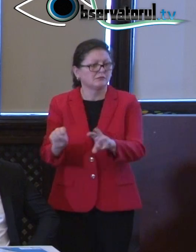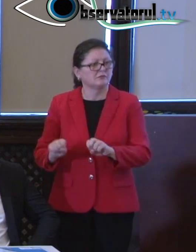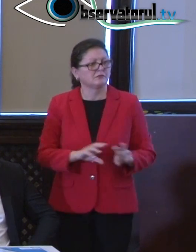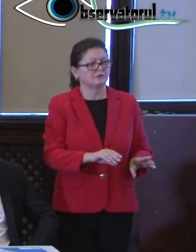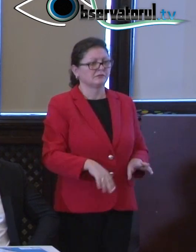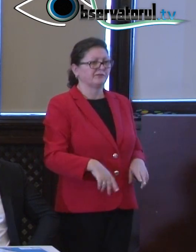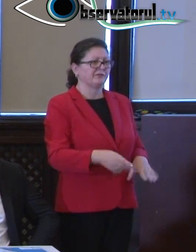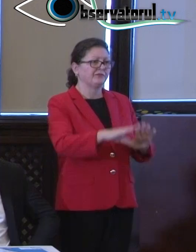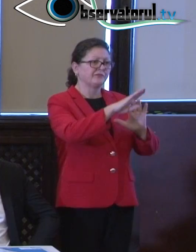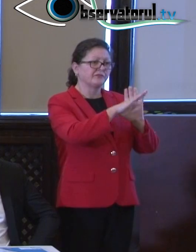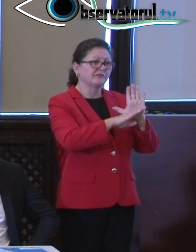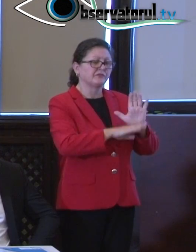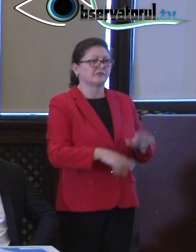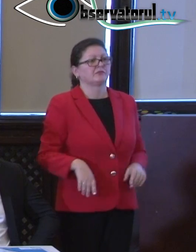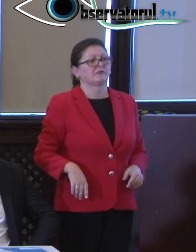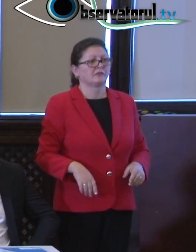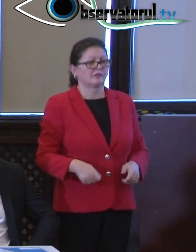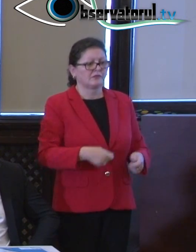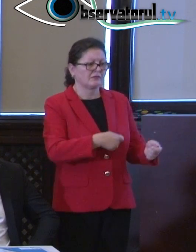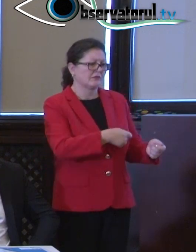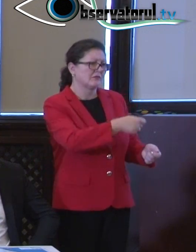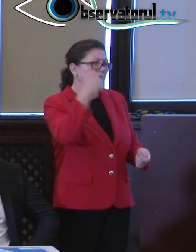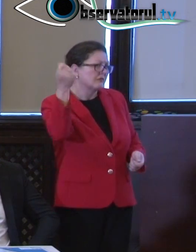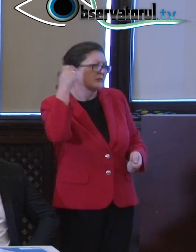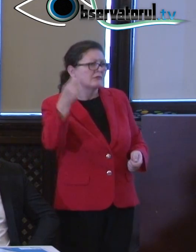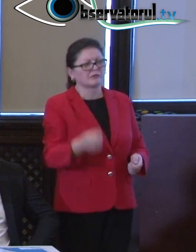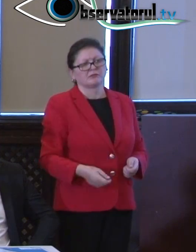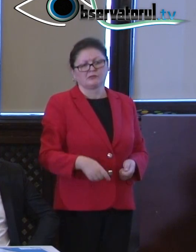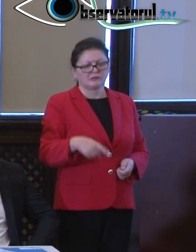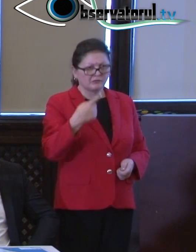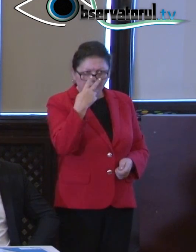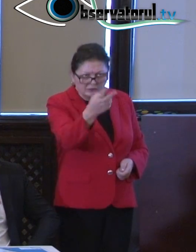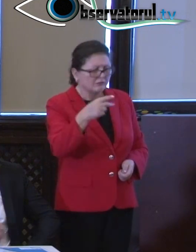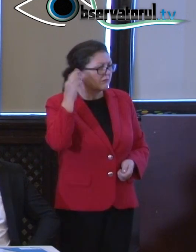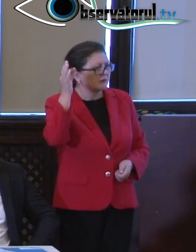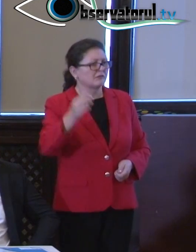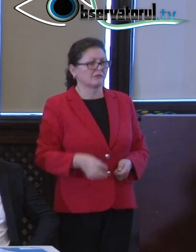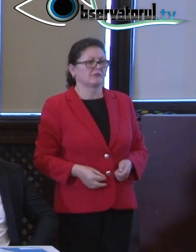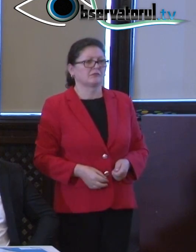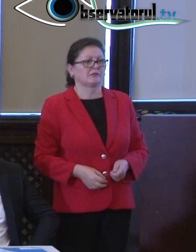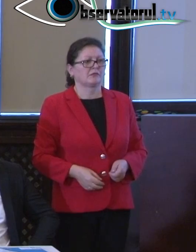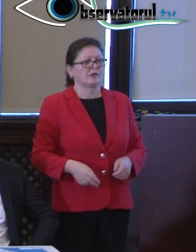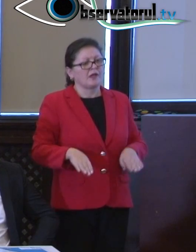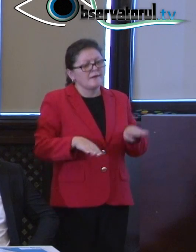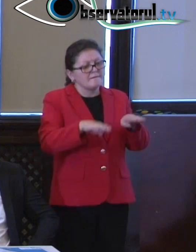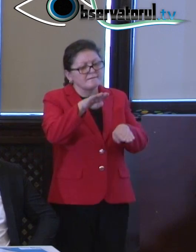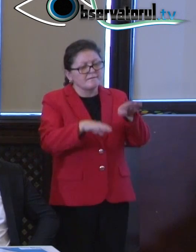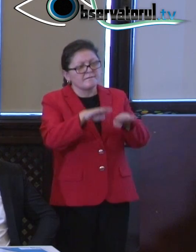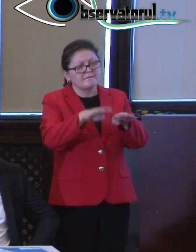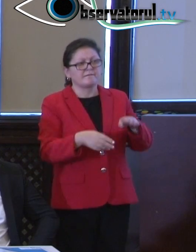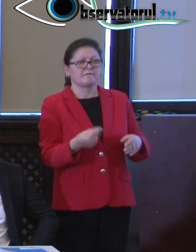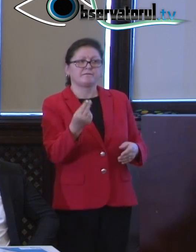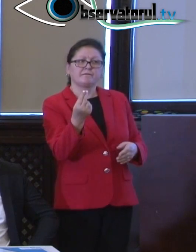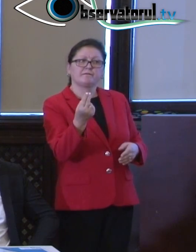vor fi luate, mediu de afaceri să fie informat asupra oportunităților de afaceri raportate la nivelul și potențialul